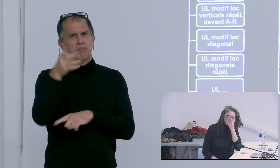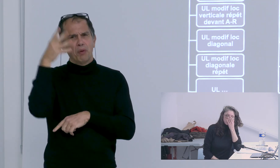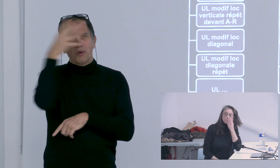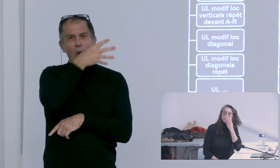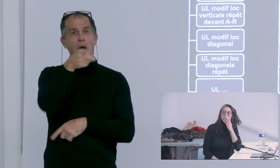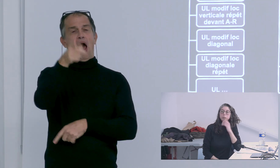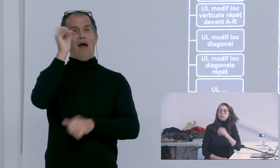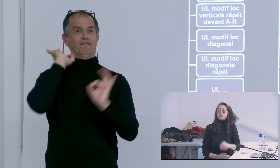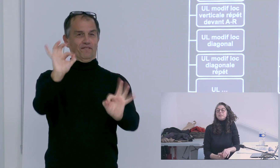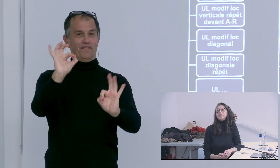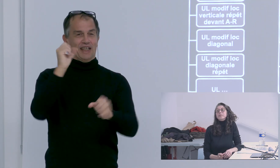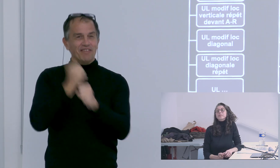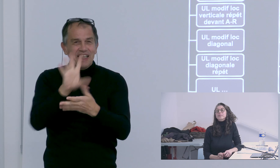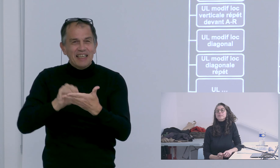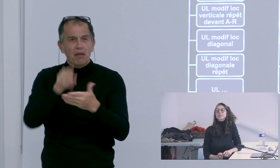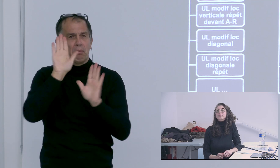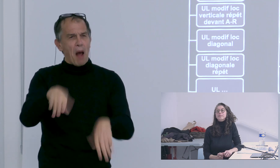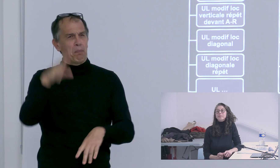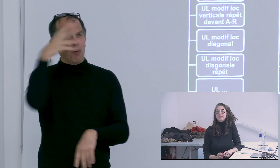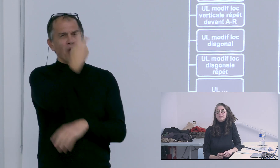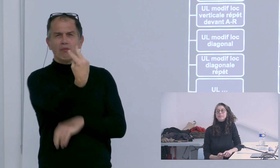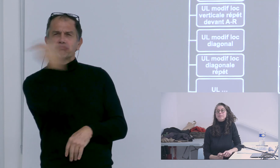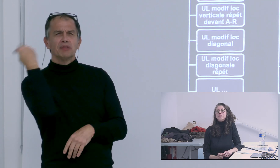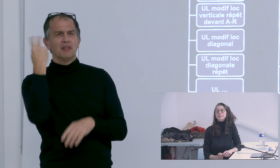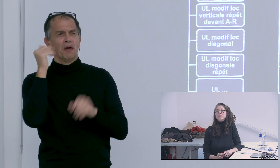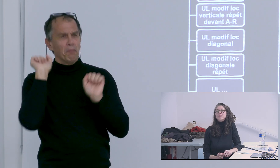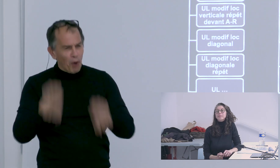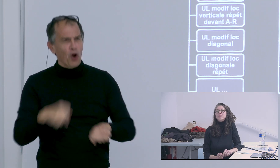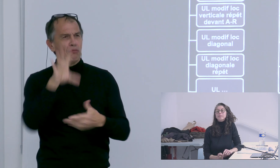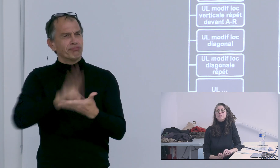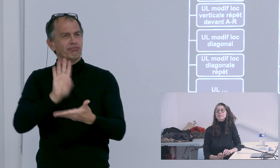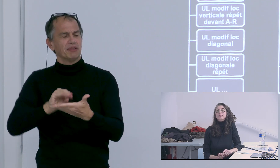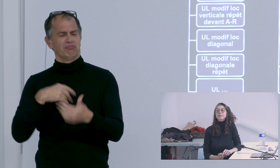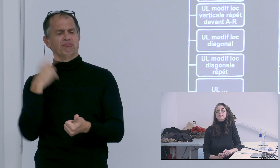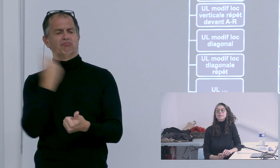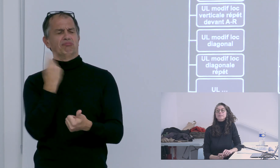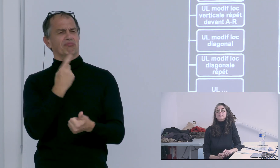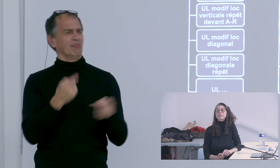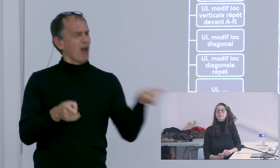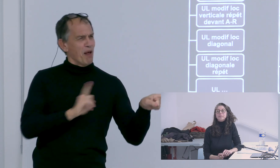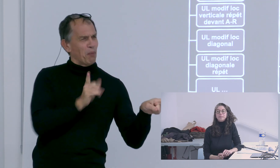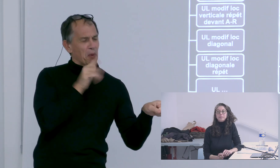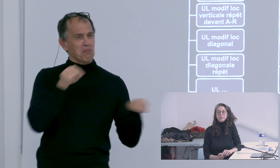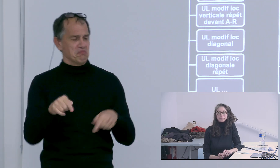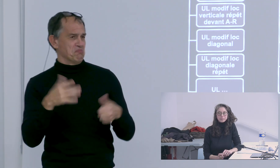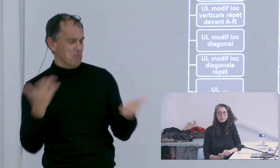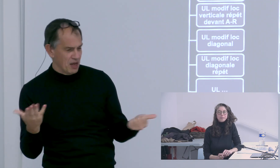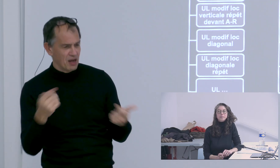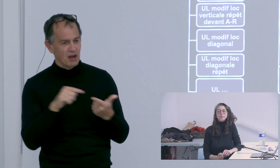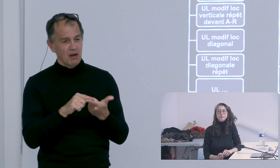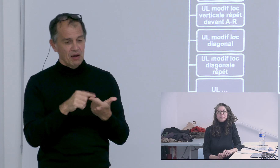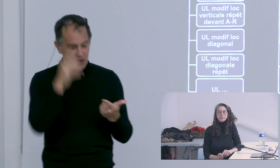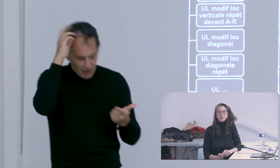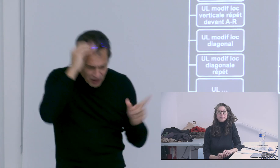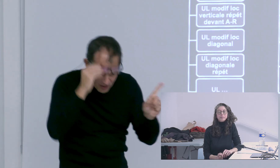apportées par l'outil élan et que même pour Bruno Moncel vous avez quand même réalisé que vous aviez pu